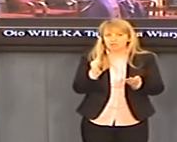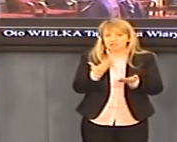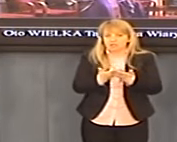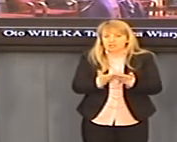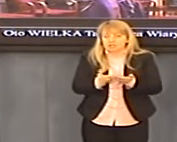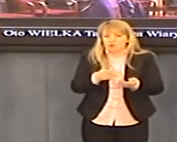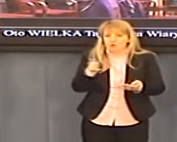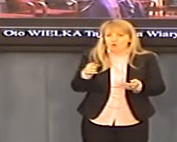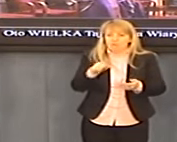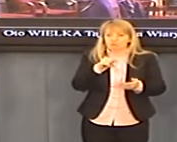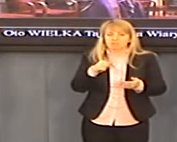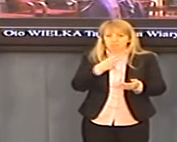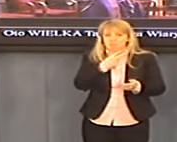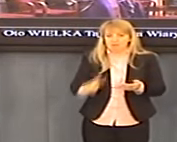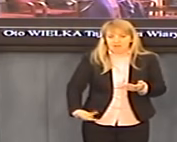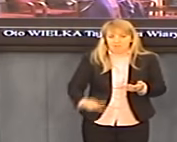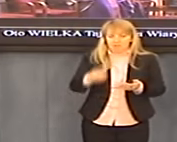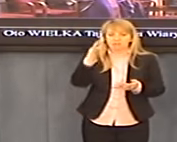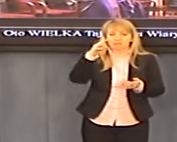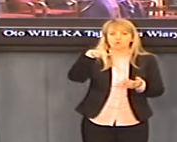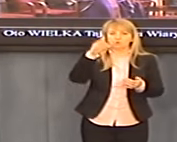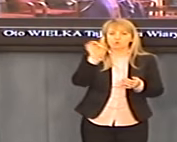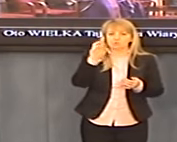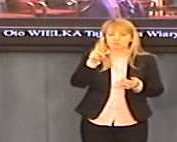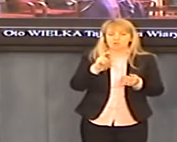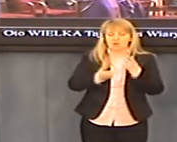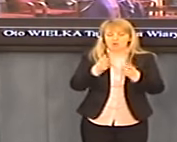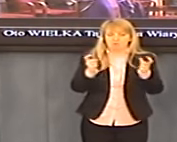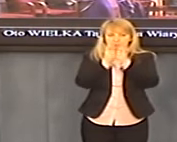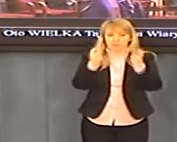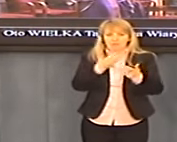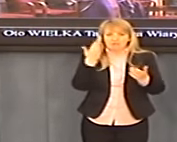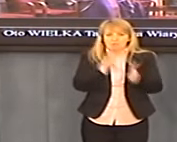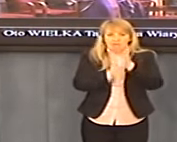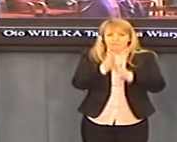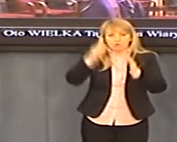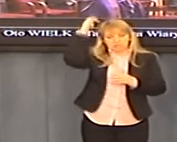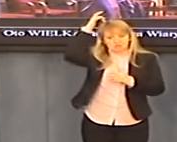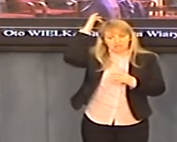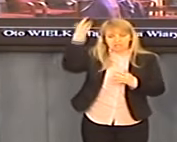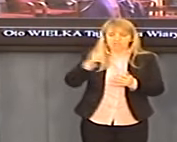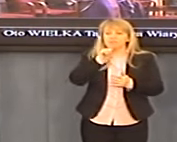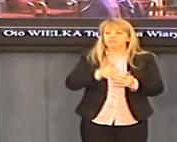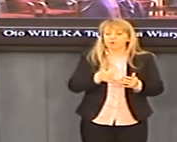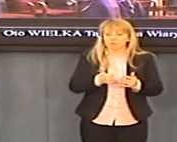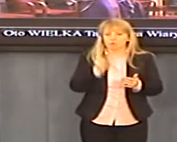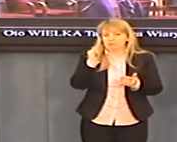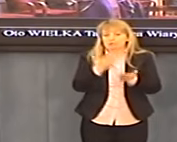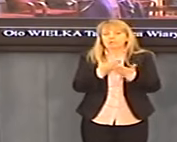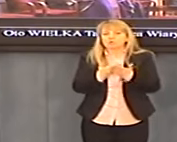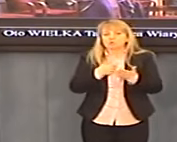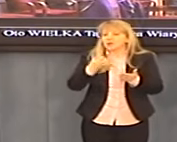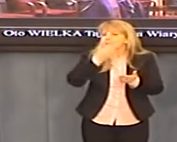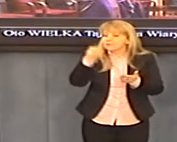wznieca jakieś konflikty. Nie ma czegoś takiego jak wojny religijne już na szczęście w Europie. Więc ja się pytam